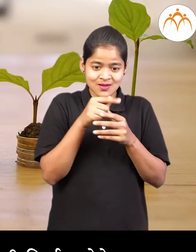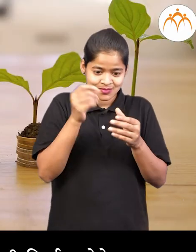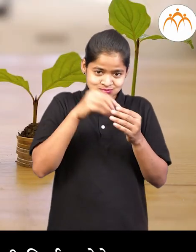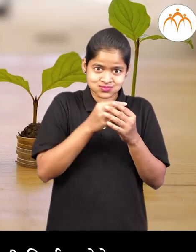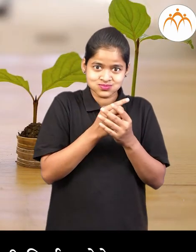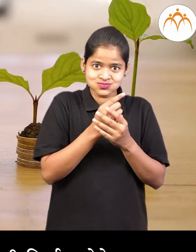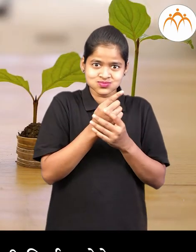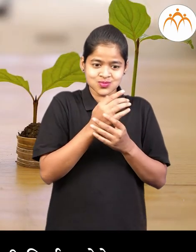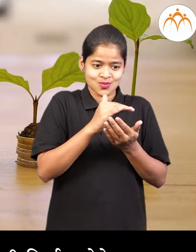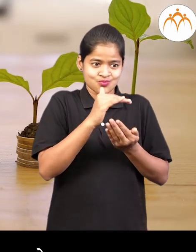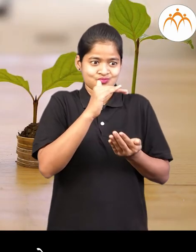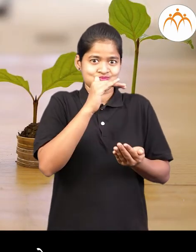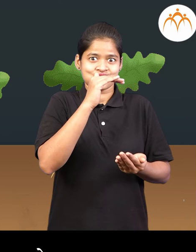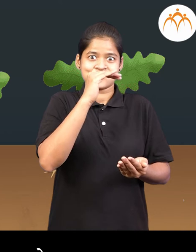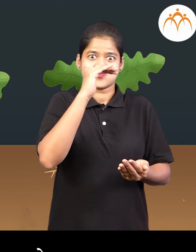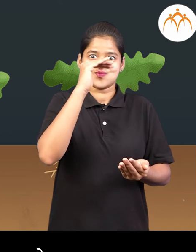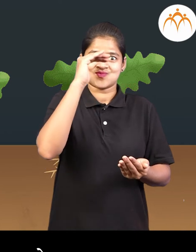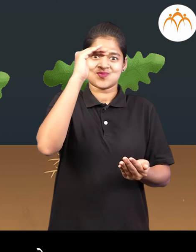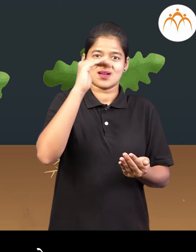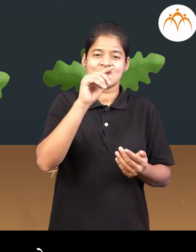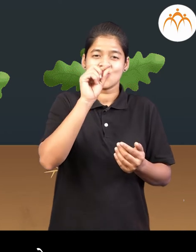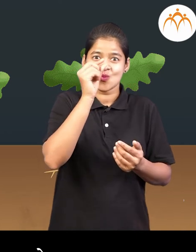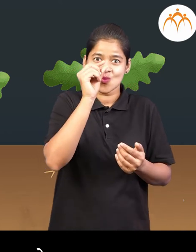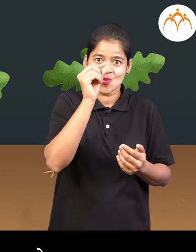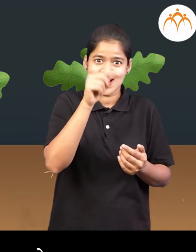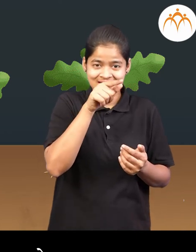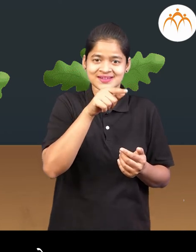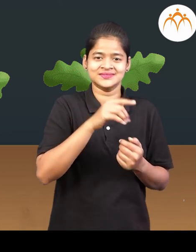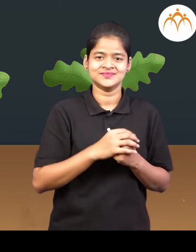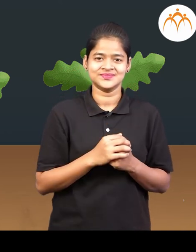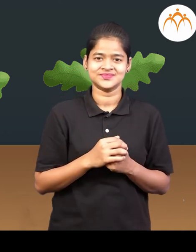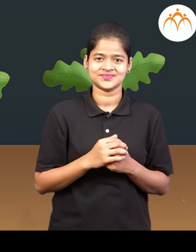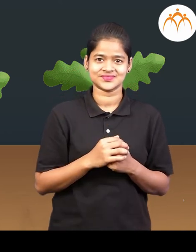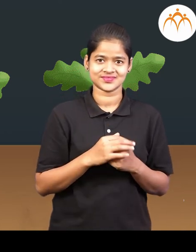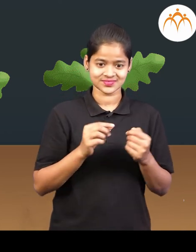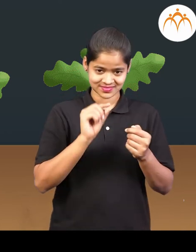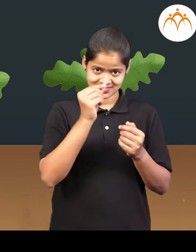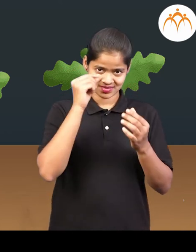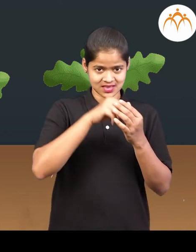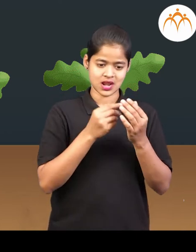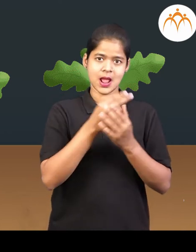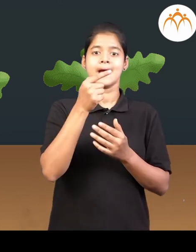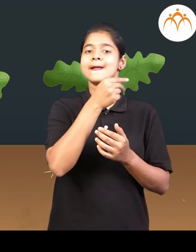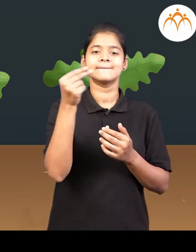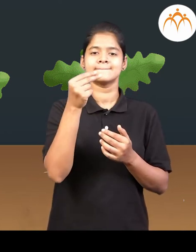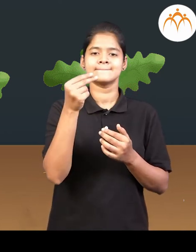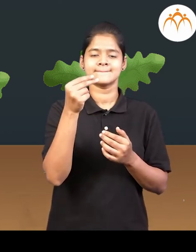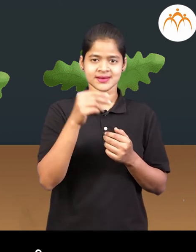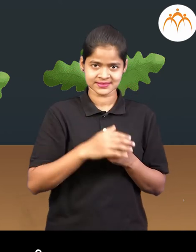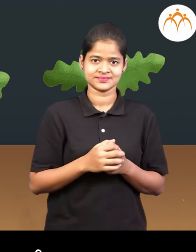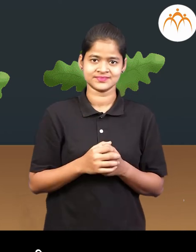वनस्पती निर्माण होते वनस्पती चा बियान्ना कोम्ब फुट्टो त्याला अंकूर असे मन्ताद